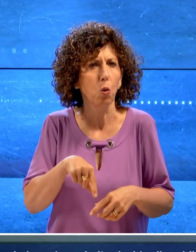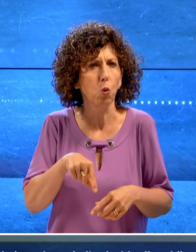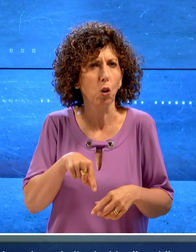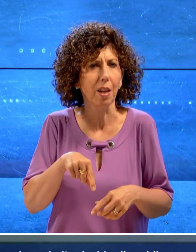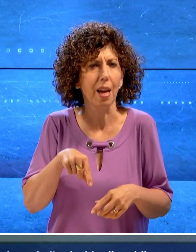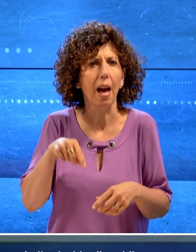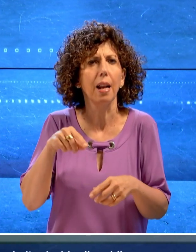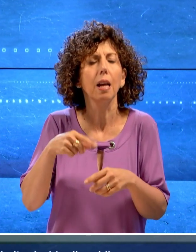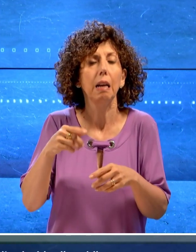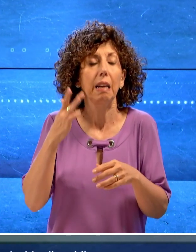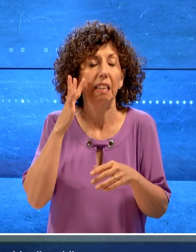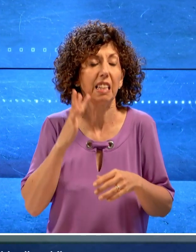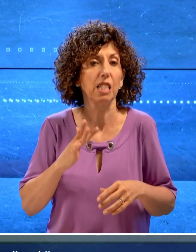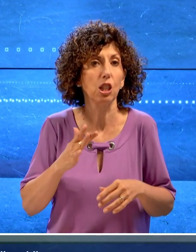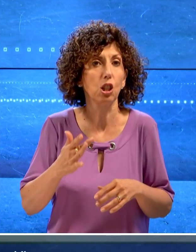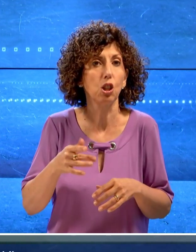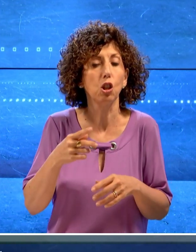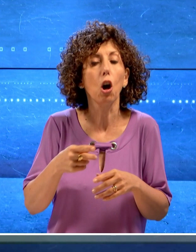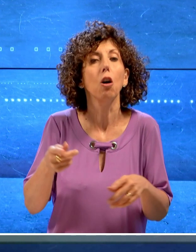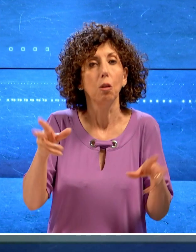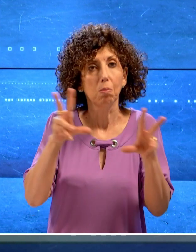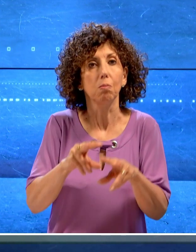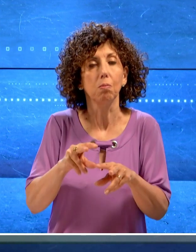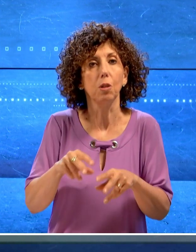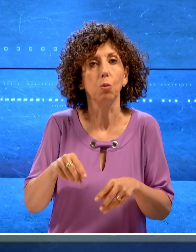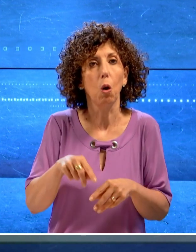invasivo ad alto rischio di recidiva.